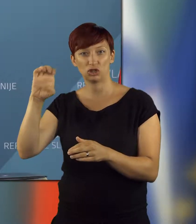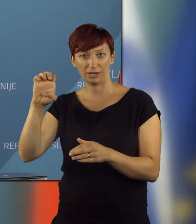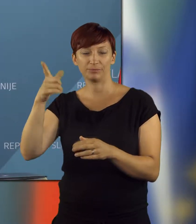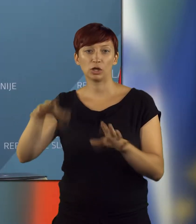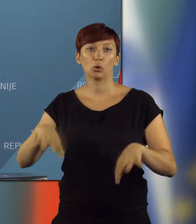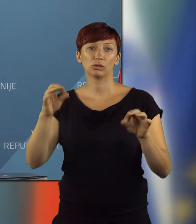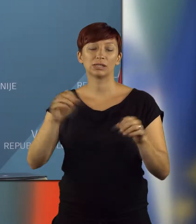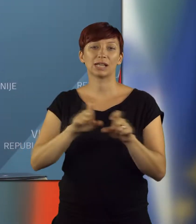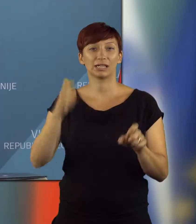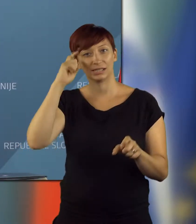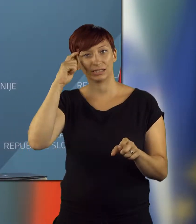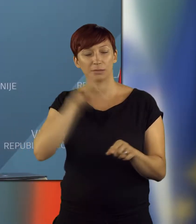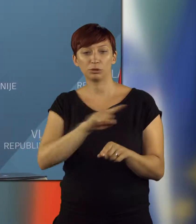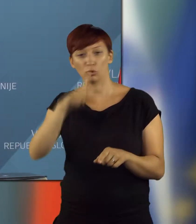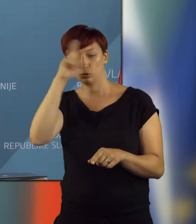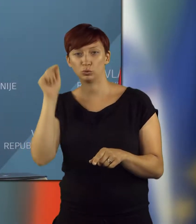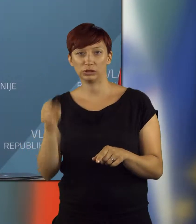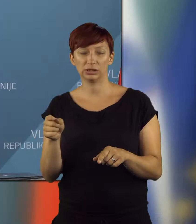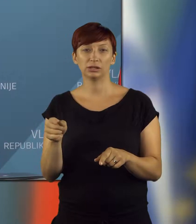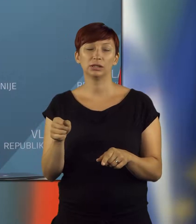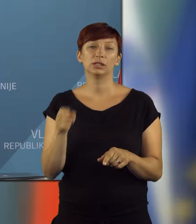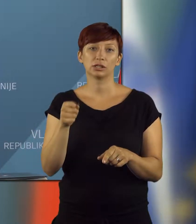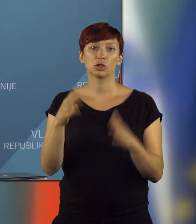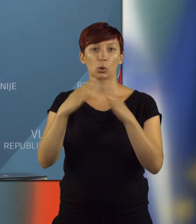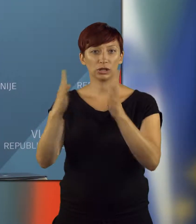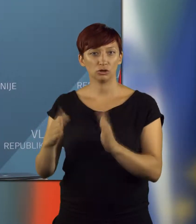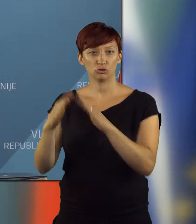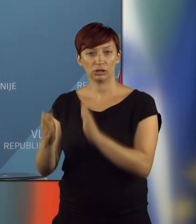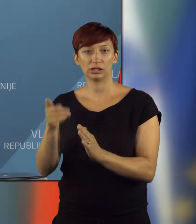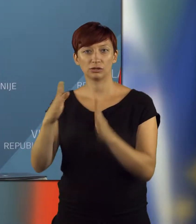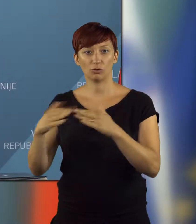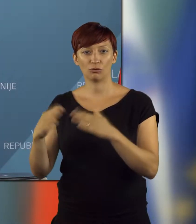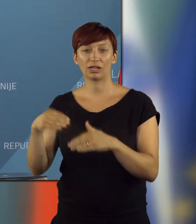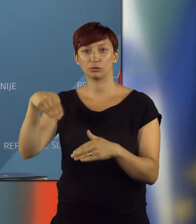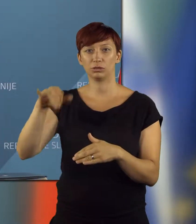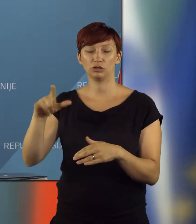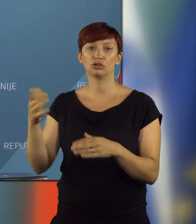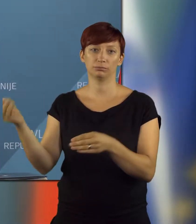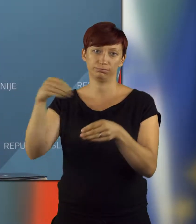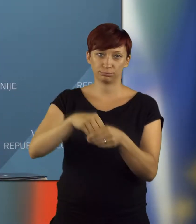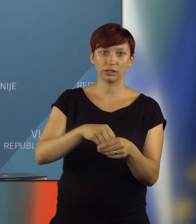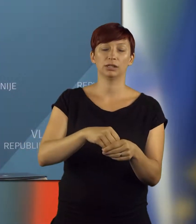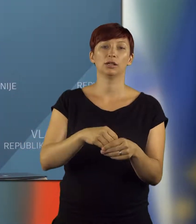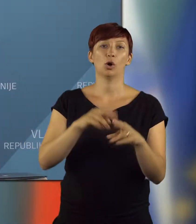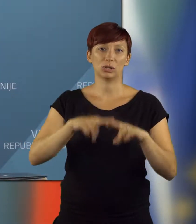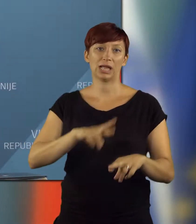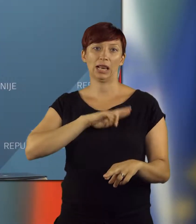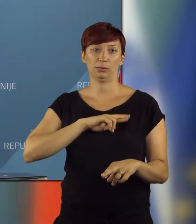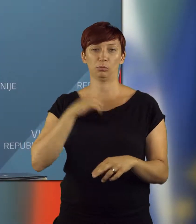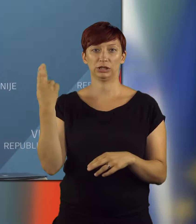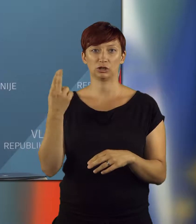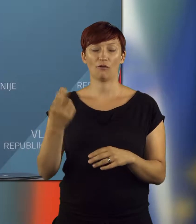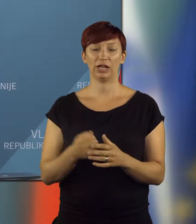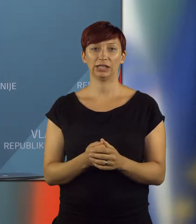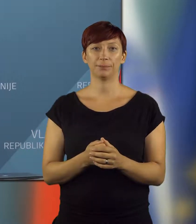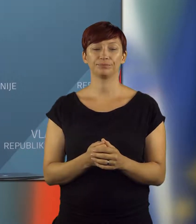predvsem zaradi skrbi do ljudi, da so hiše, ki so v vasi mirišče prepadle tudi Republiki Sloveniji.